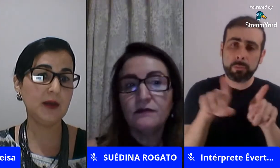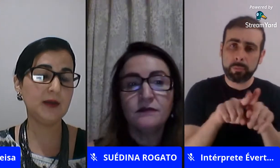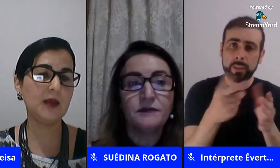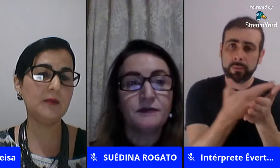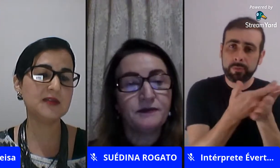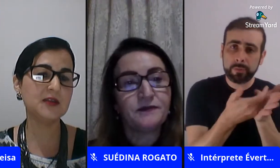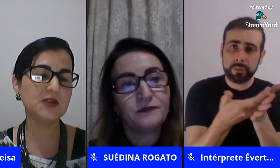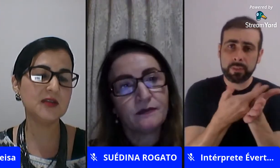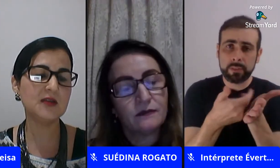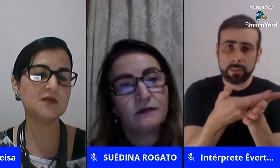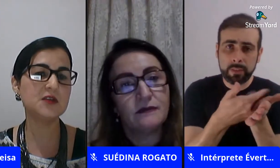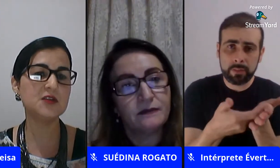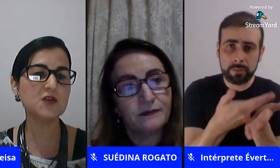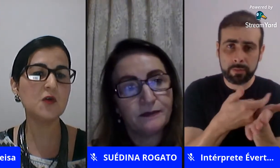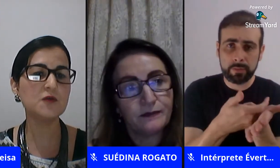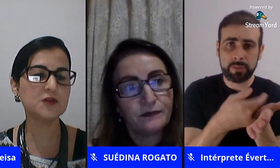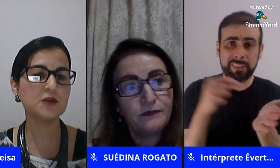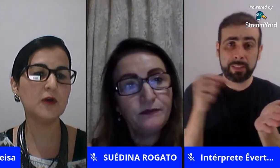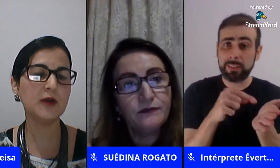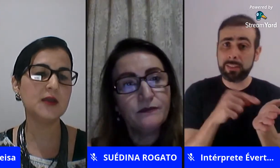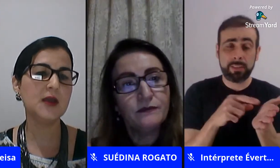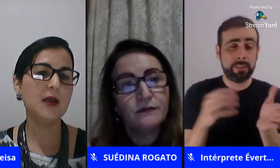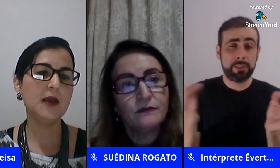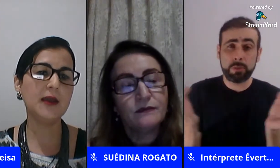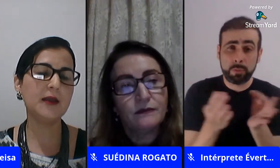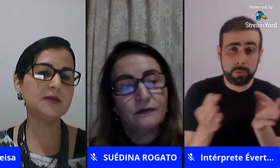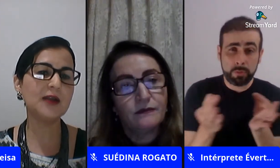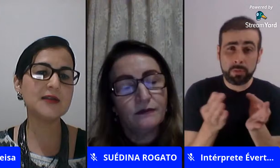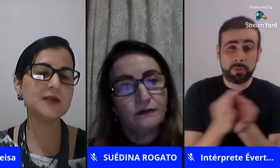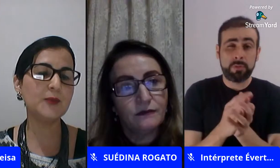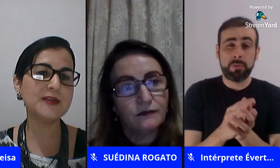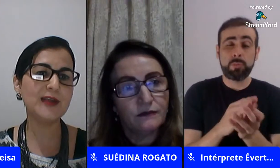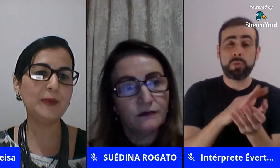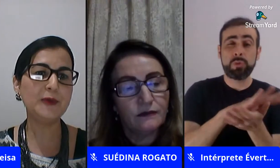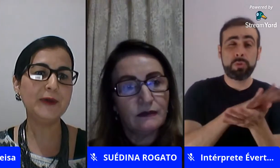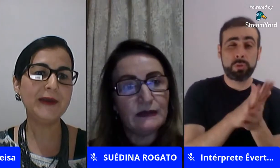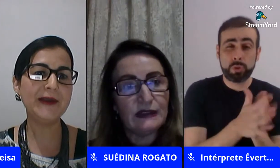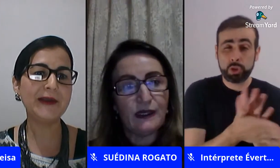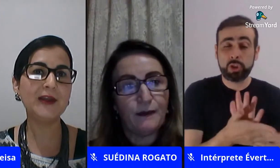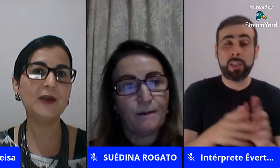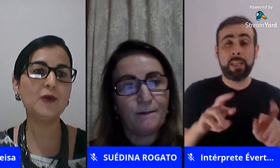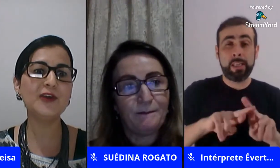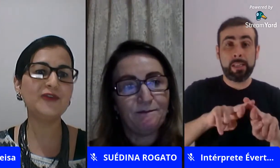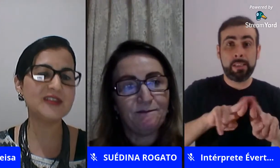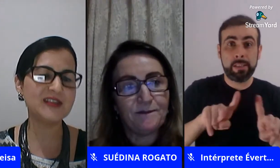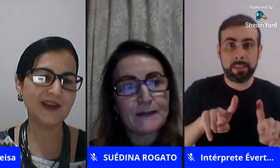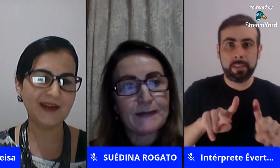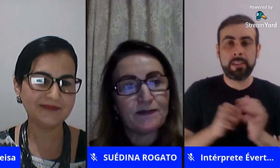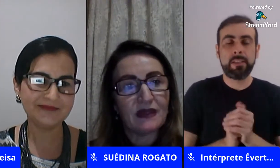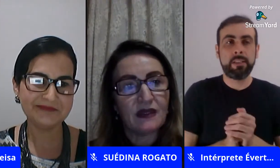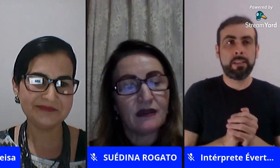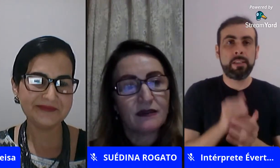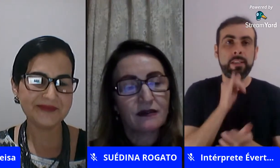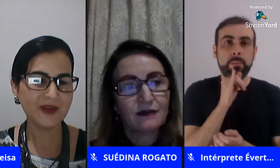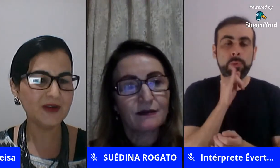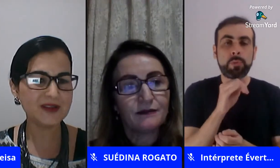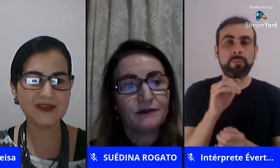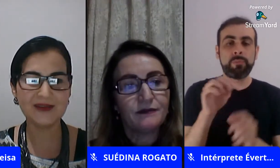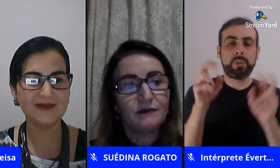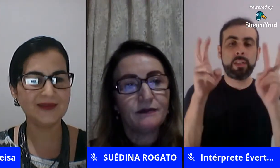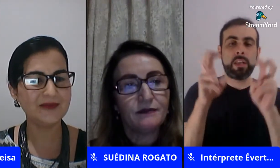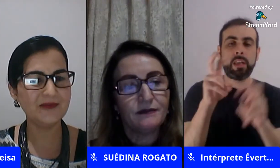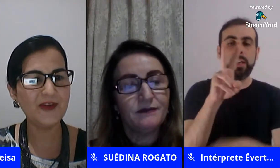desenhos né tem bastante desenhos que desconstrói que trazem por exemplo Kirikui a feiticeira